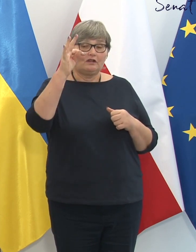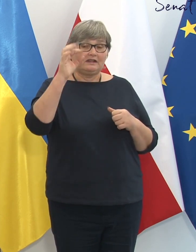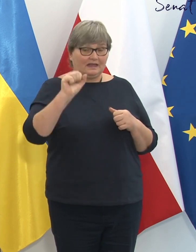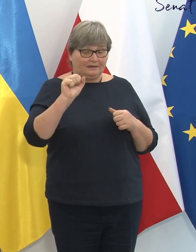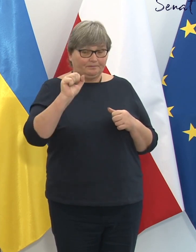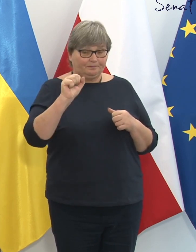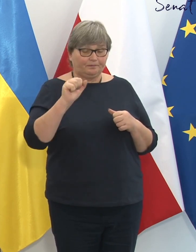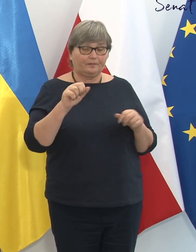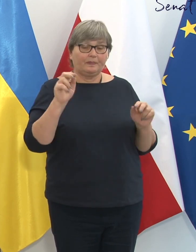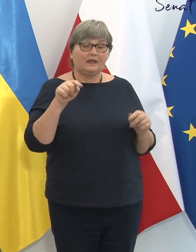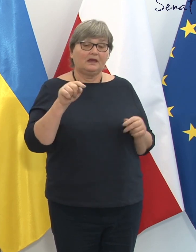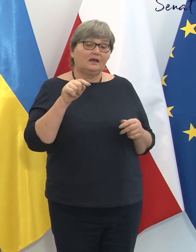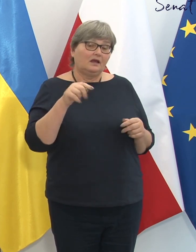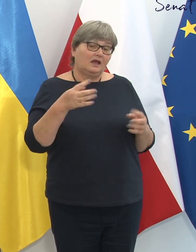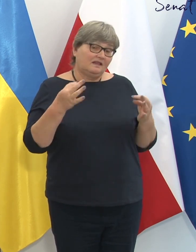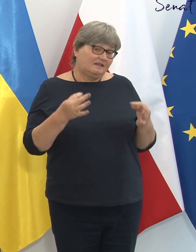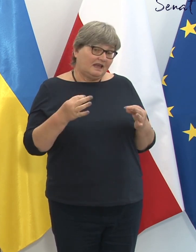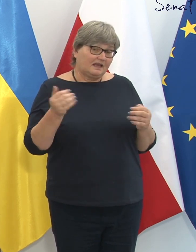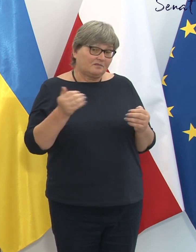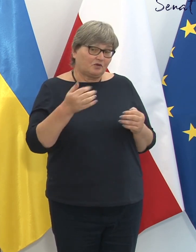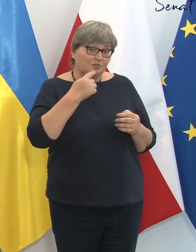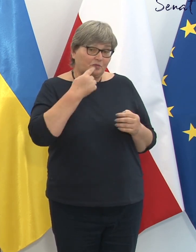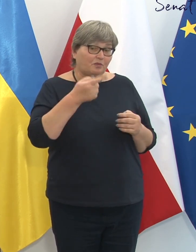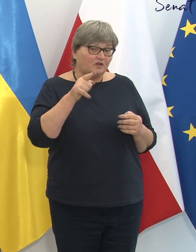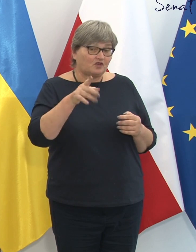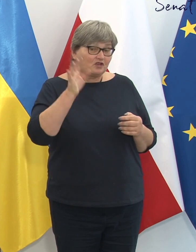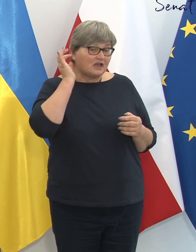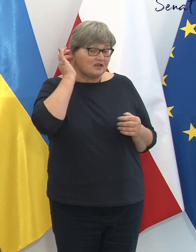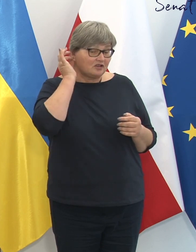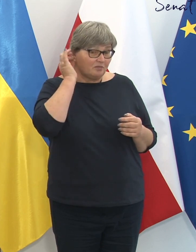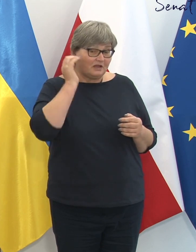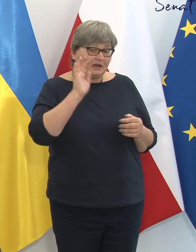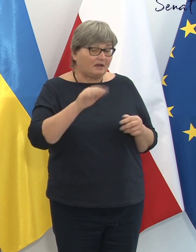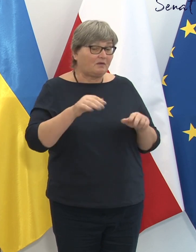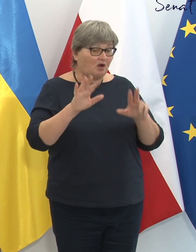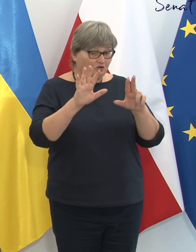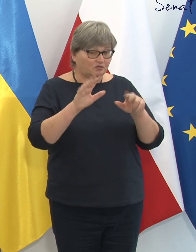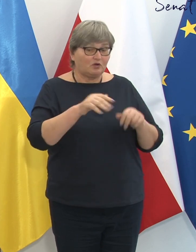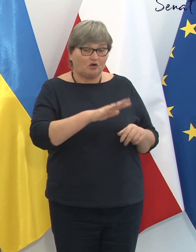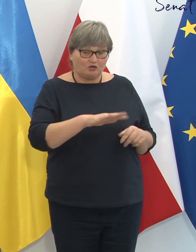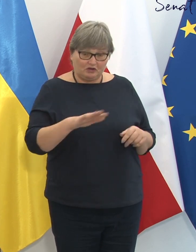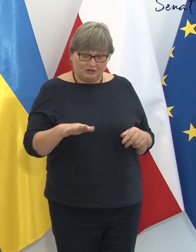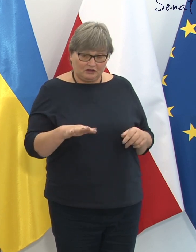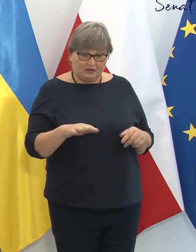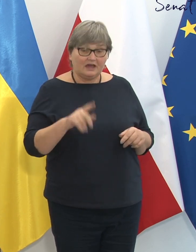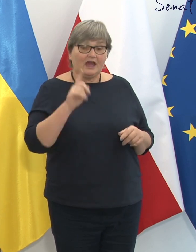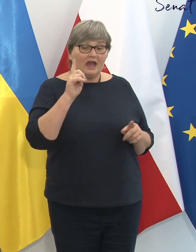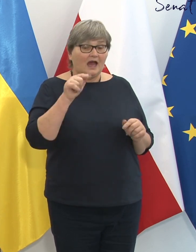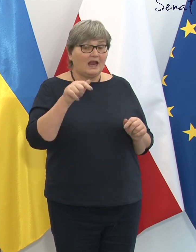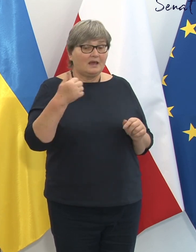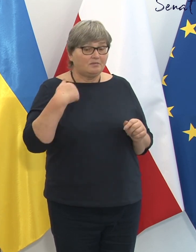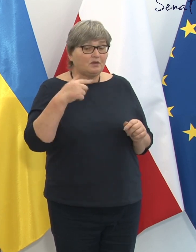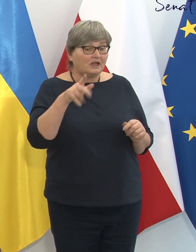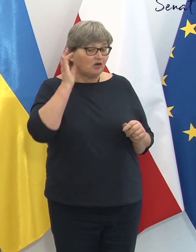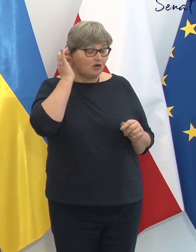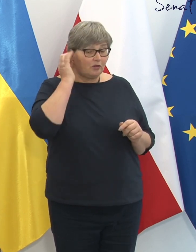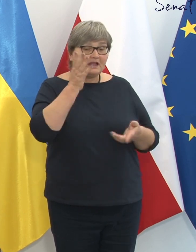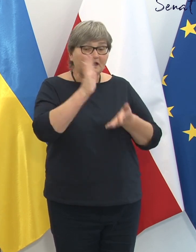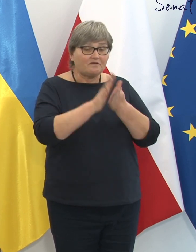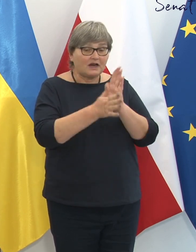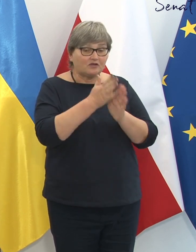określili jako feministkę, jednocześnie matkę ośmiorga dzieci, ale kobietę walczącą